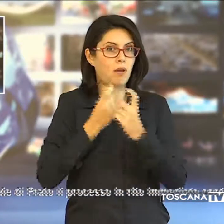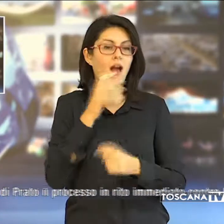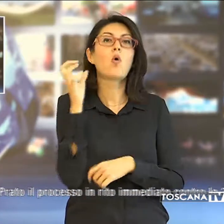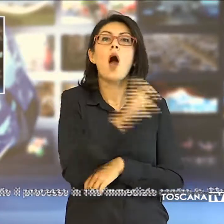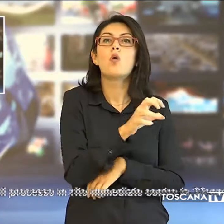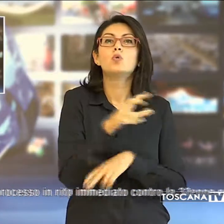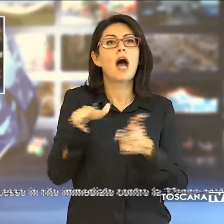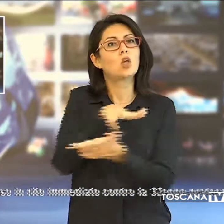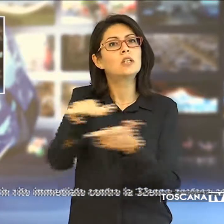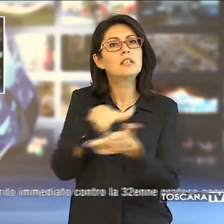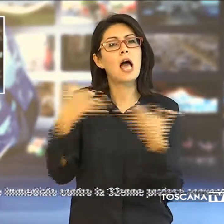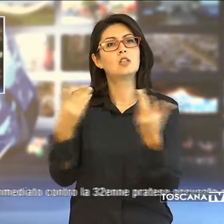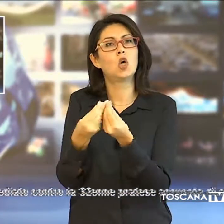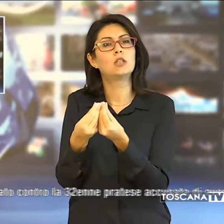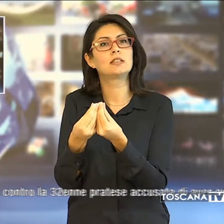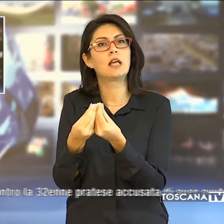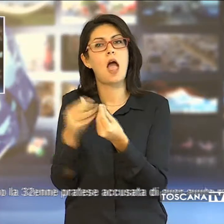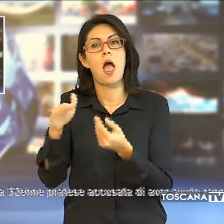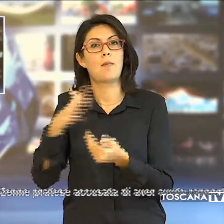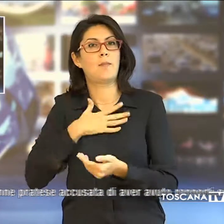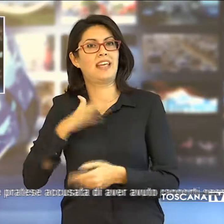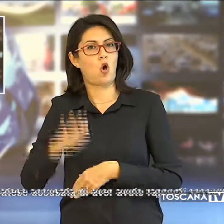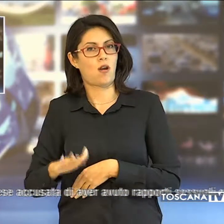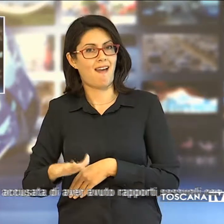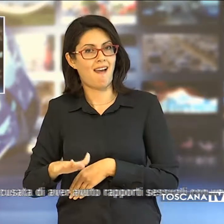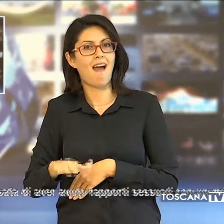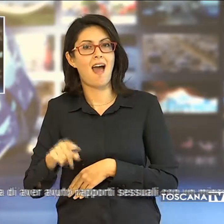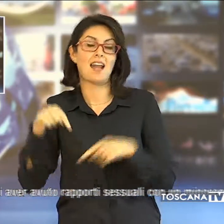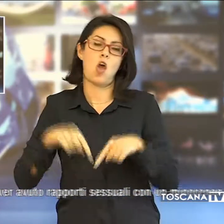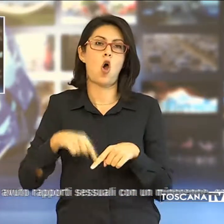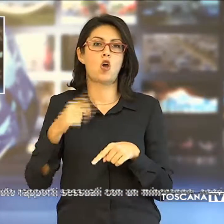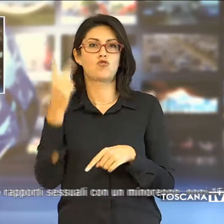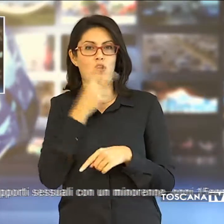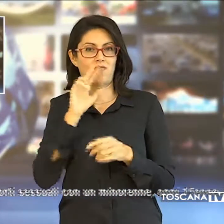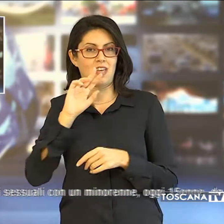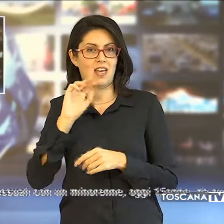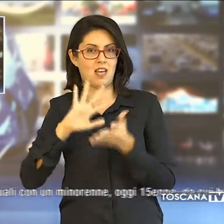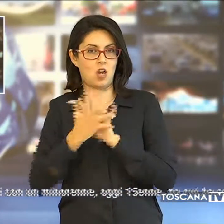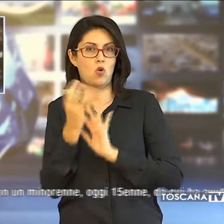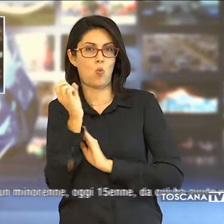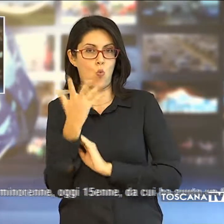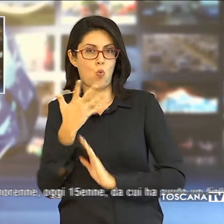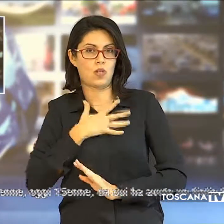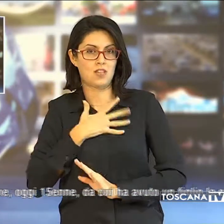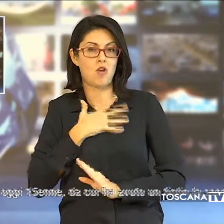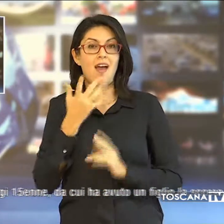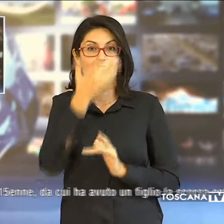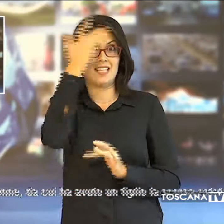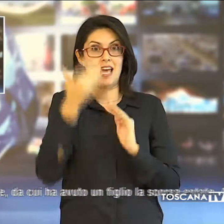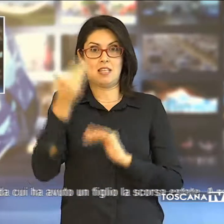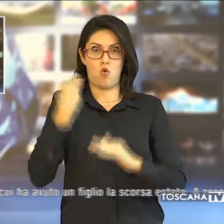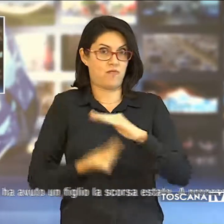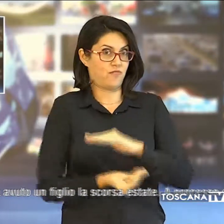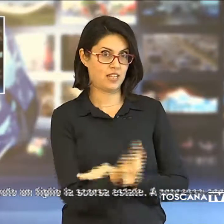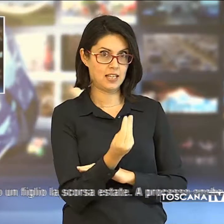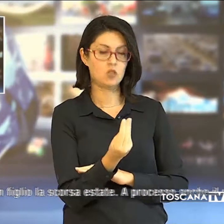aver avuto rapporti sessuali con un minorenne, oggi 15enne, da cui ha avuto un figlio la scorsa estate.